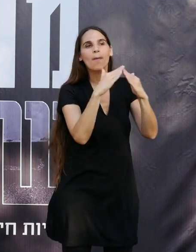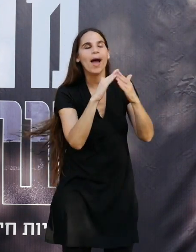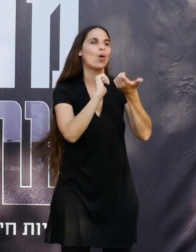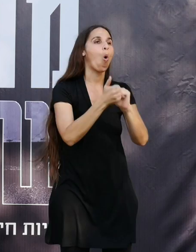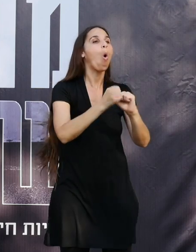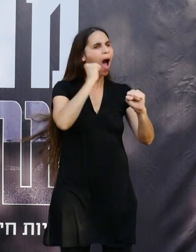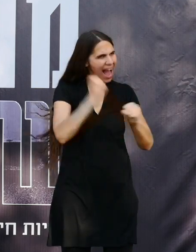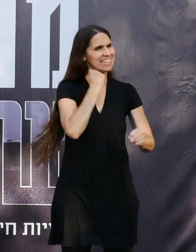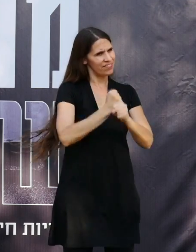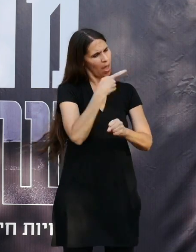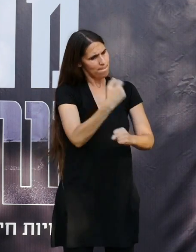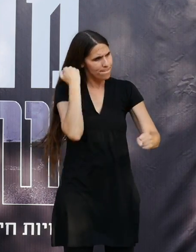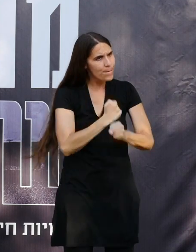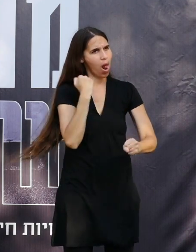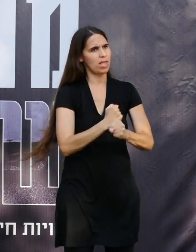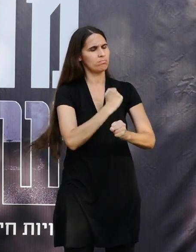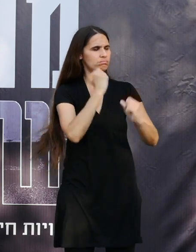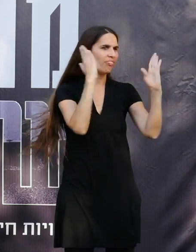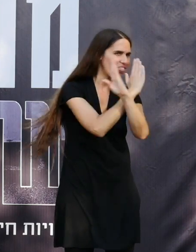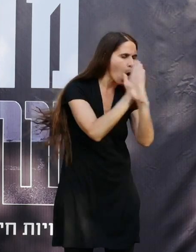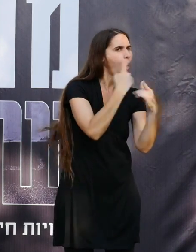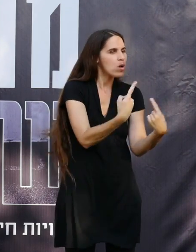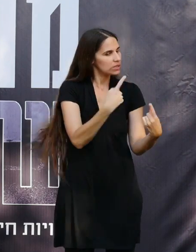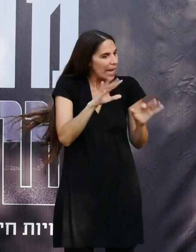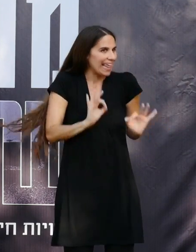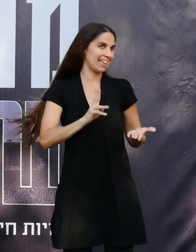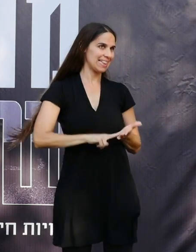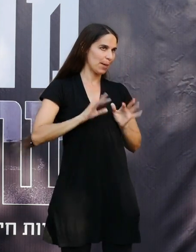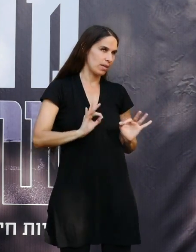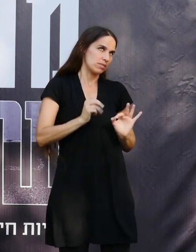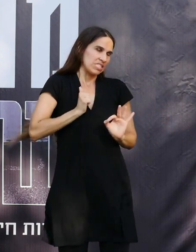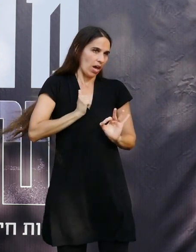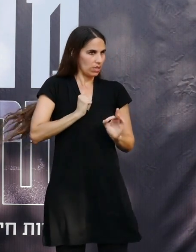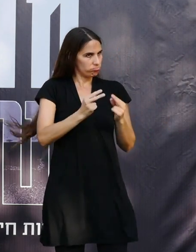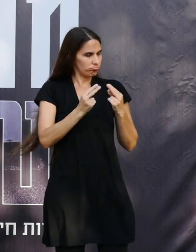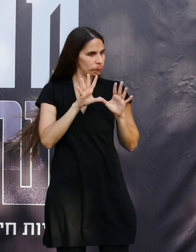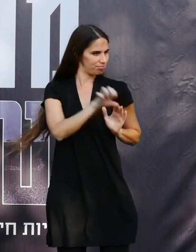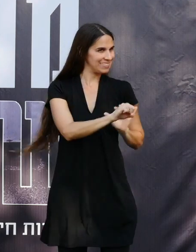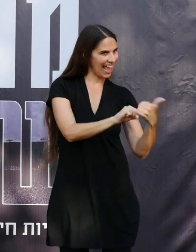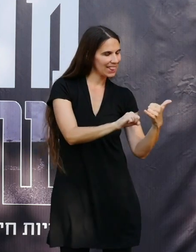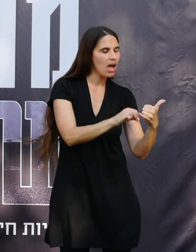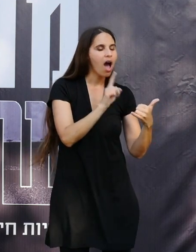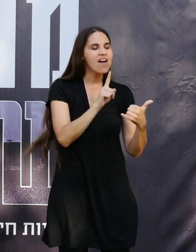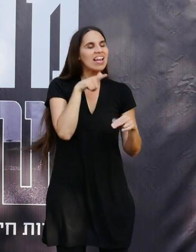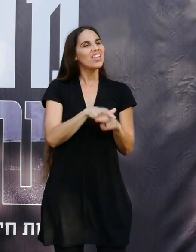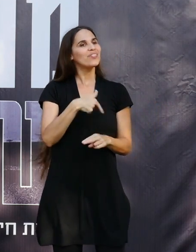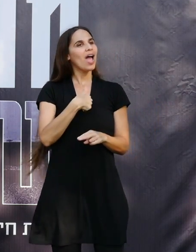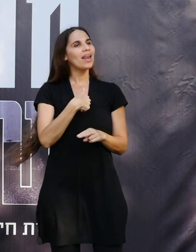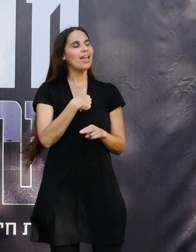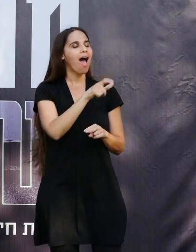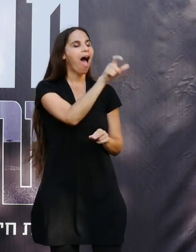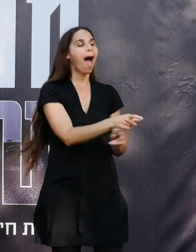שהם אקטיבית פועלים פעולות טרור וזה לגיטימי לפחות מבחינה צבאית מה שיותר הפריע לי זה